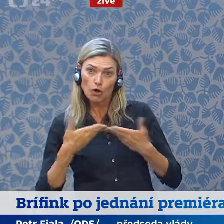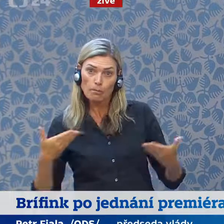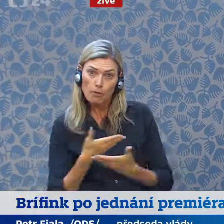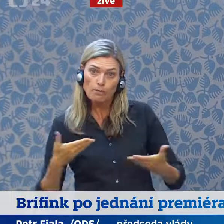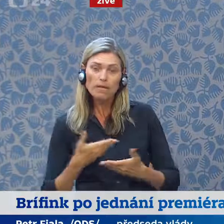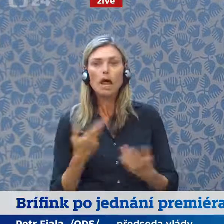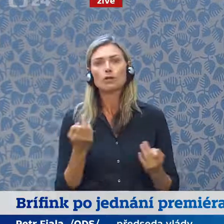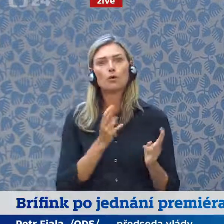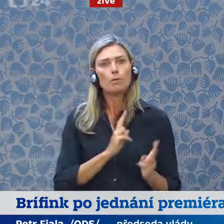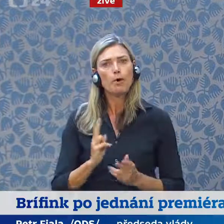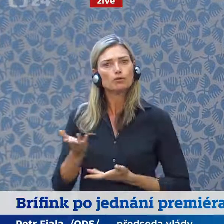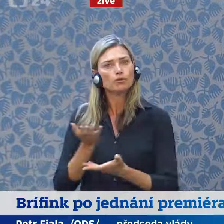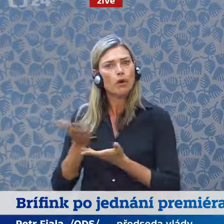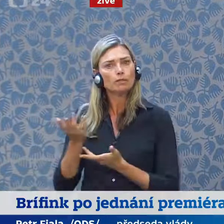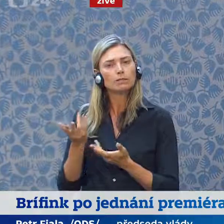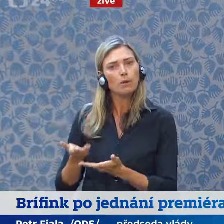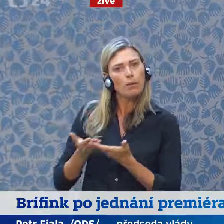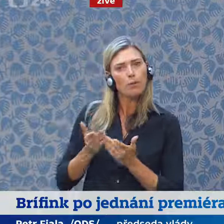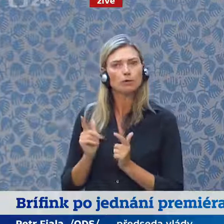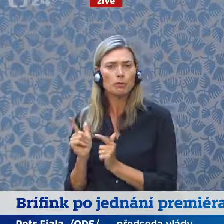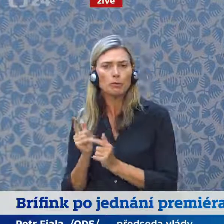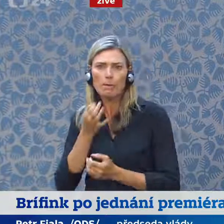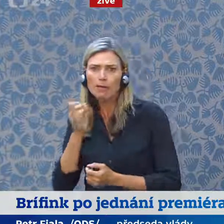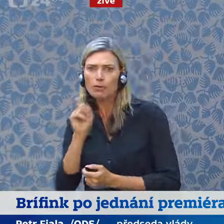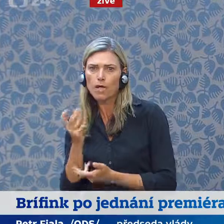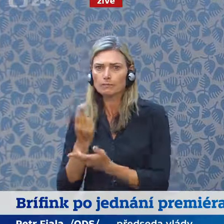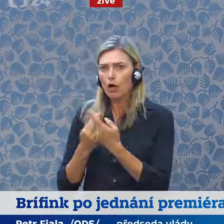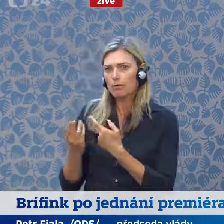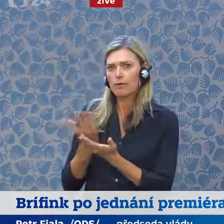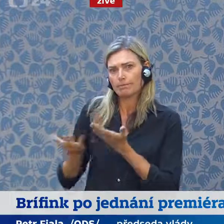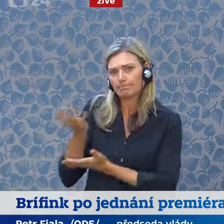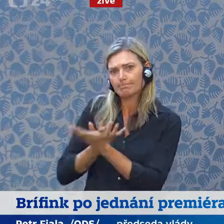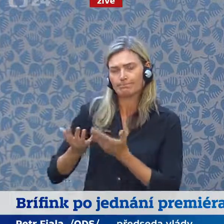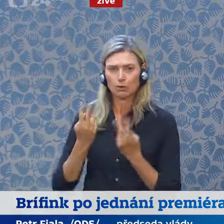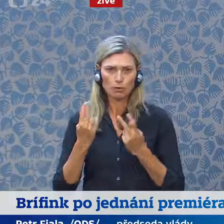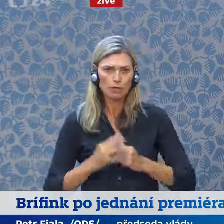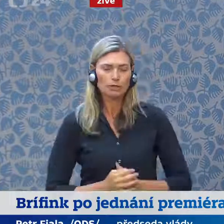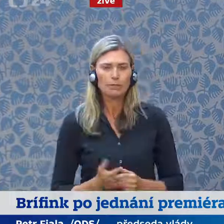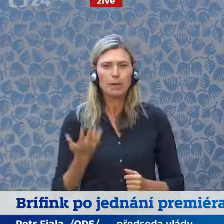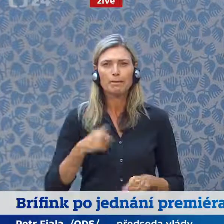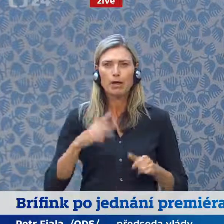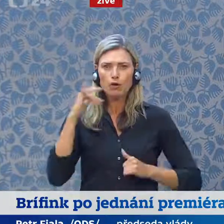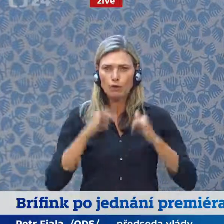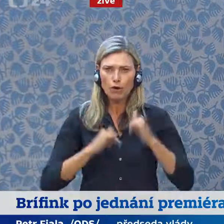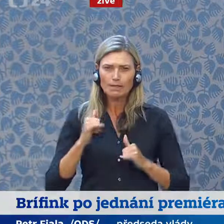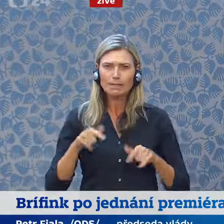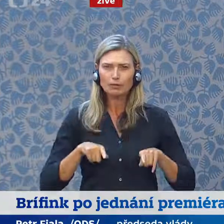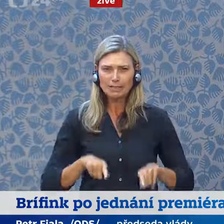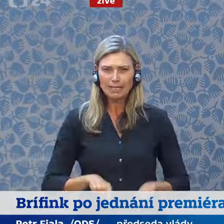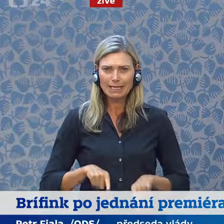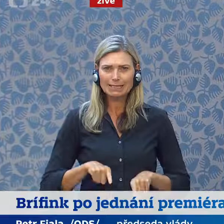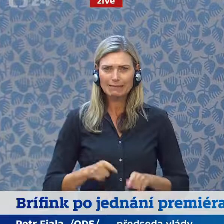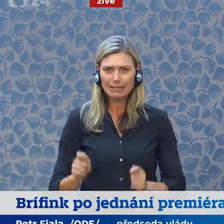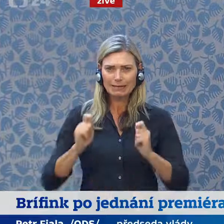navzájem pomoci. My jsme měli s konferenci předsedů Evropského